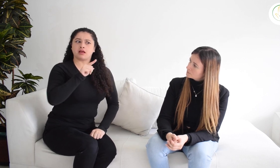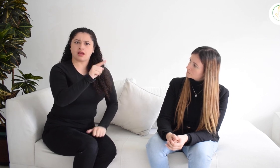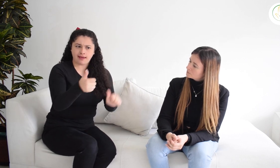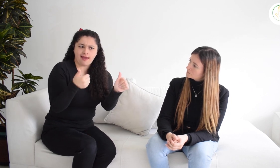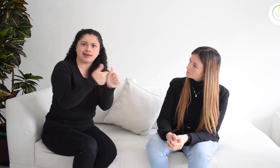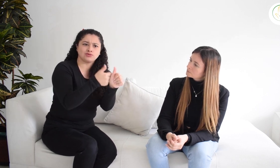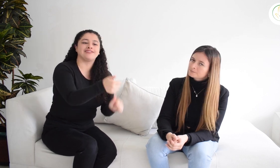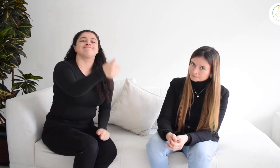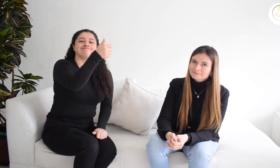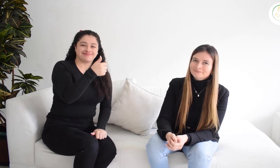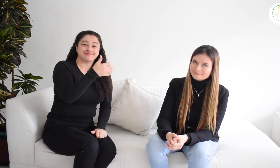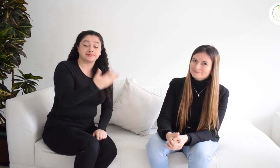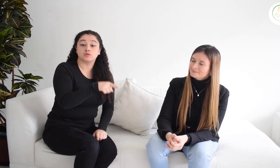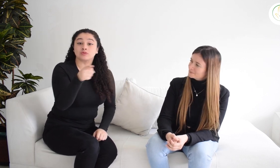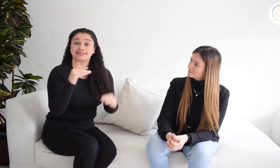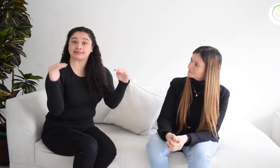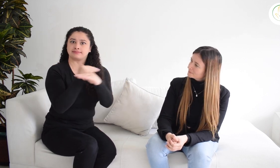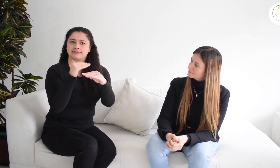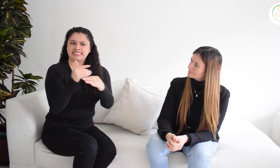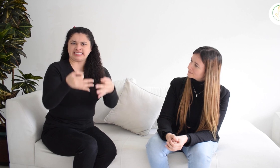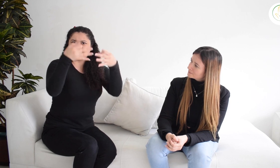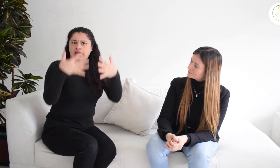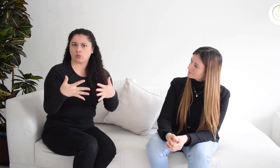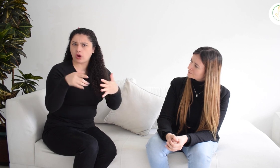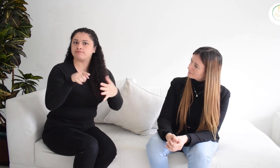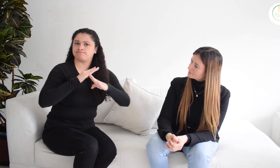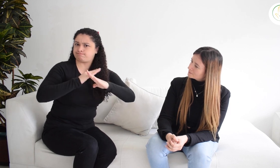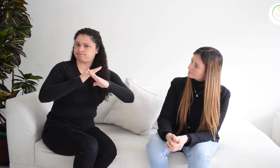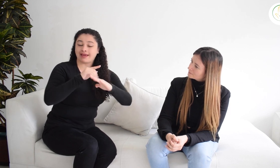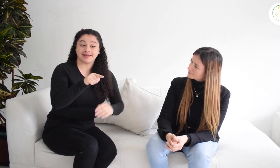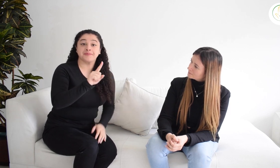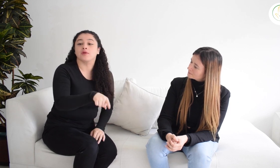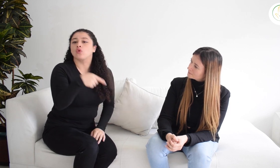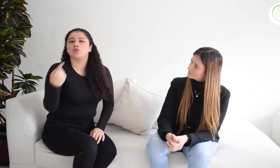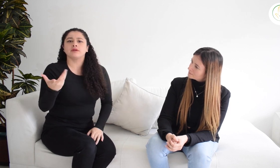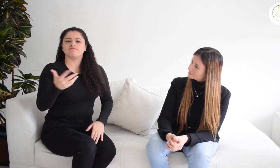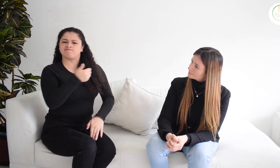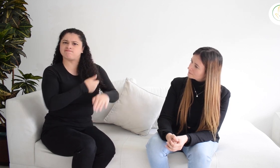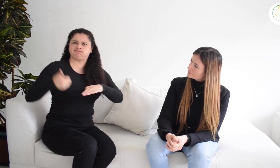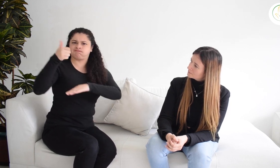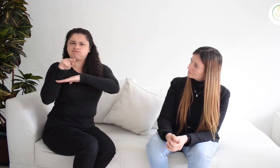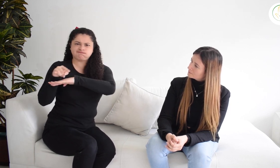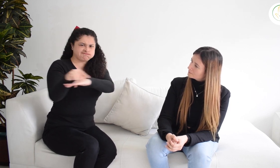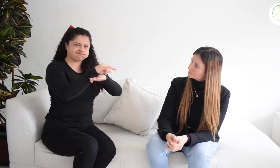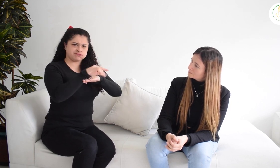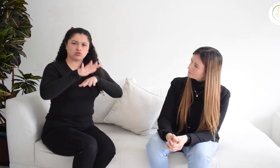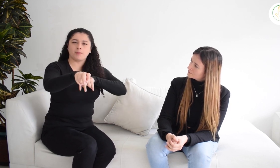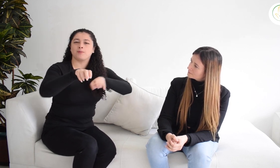Transporte, la asesora del Viceministro de Transporte, funcionarios de la Agencia de Seguridad Vial, la